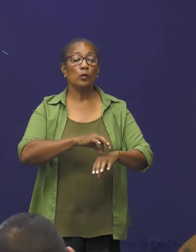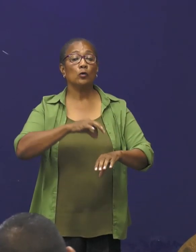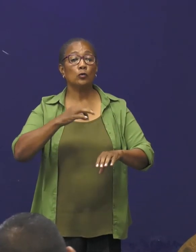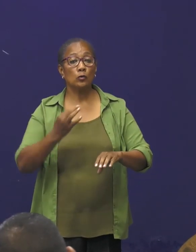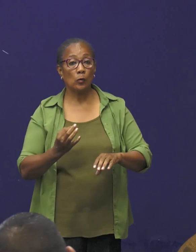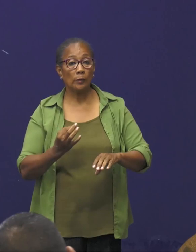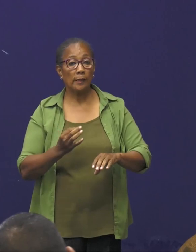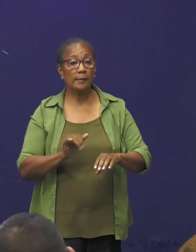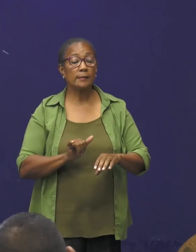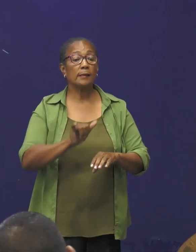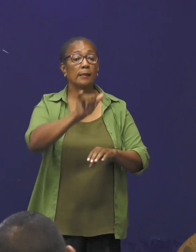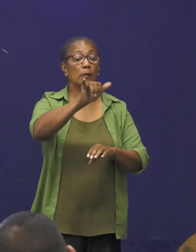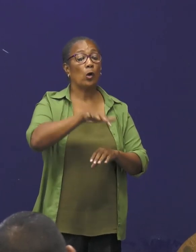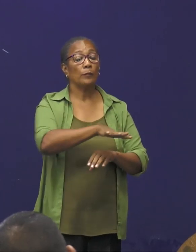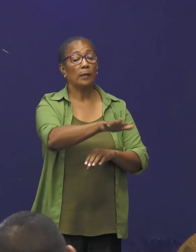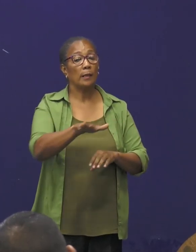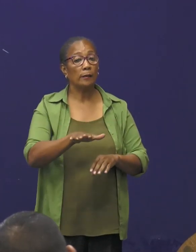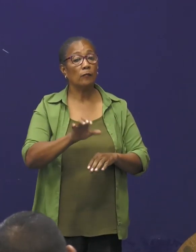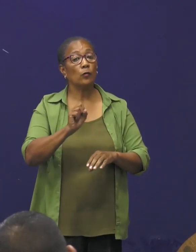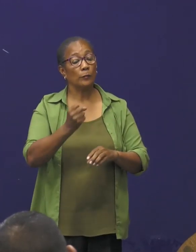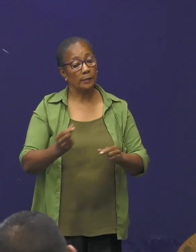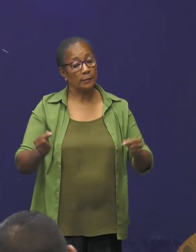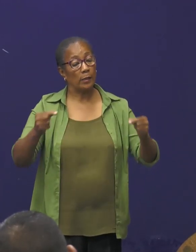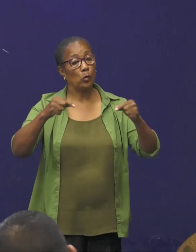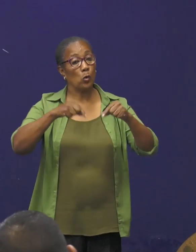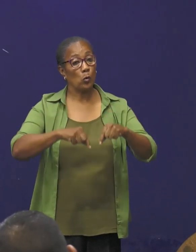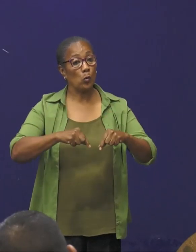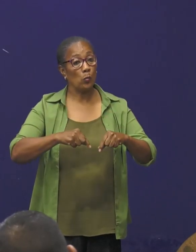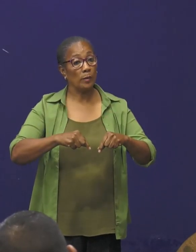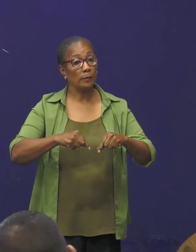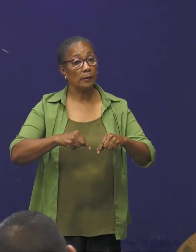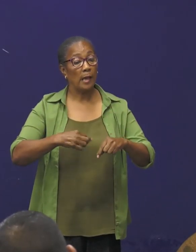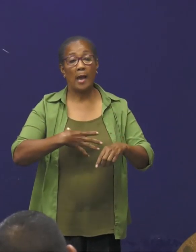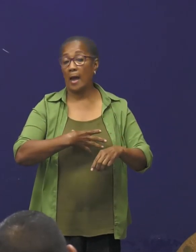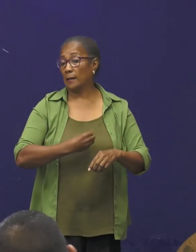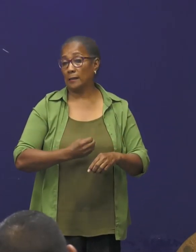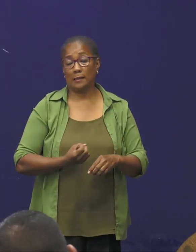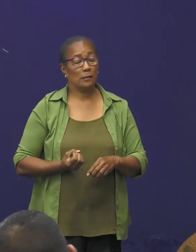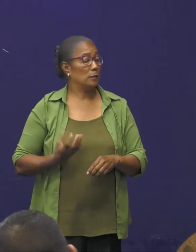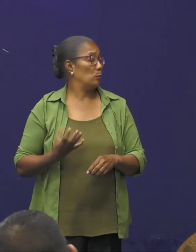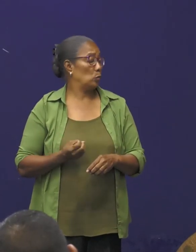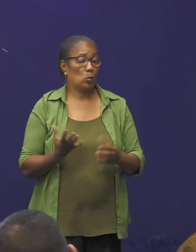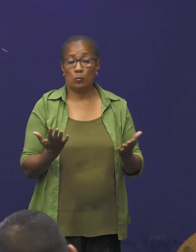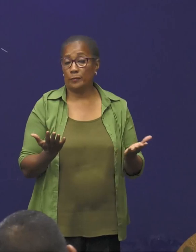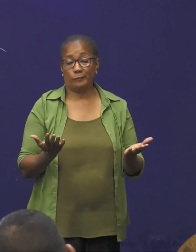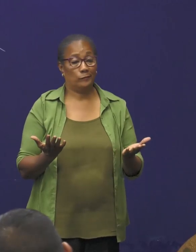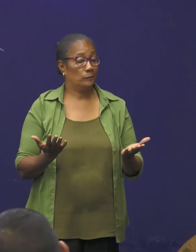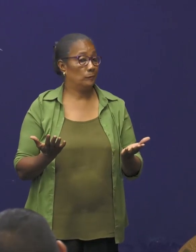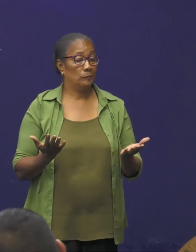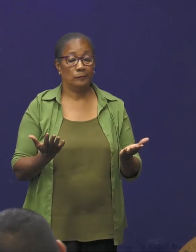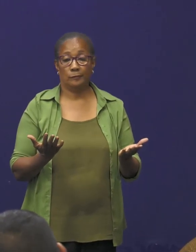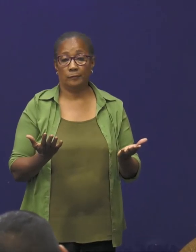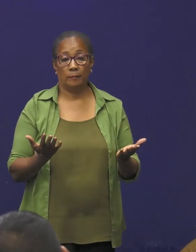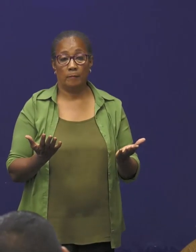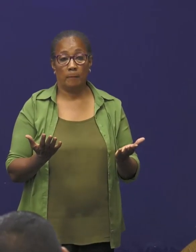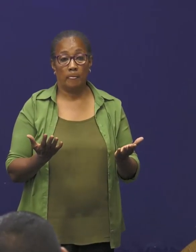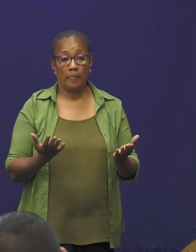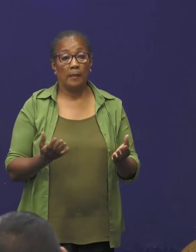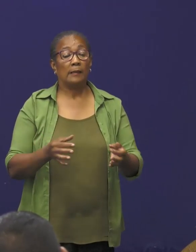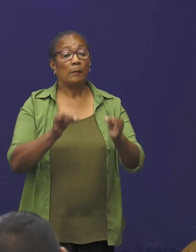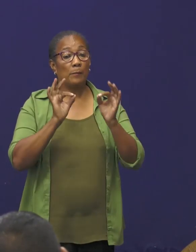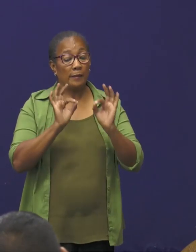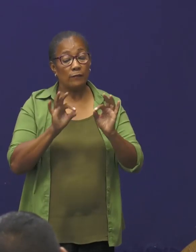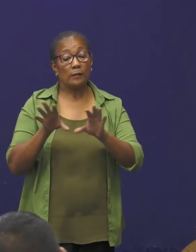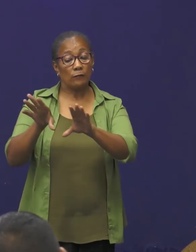luchthaven, omdat ze bij binnenkomst alvast geen symptomen vertoonden. De preventieve